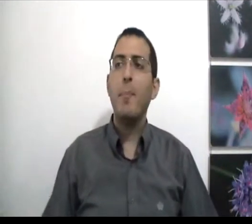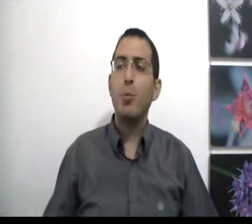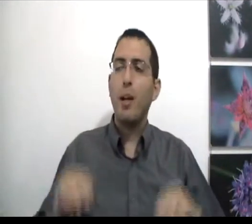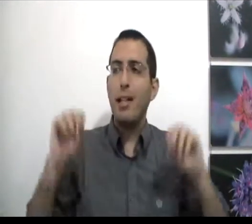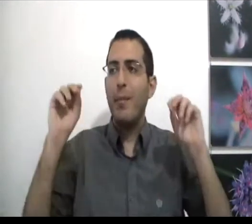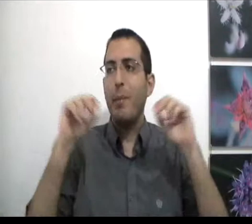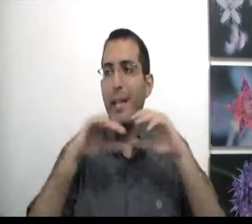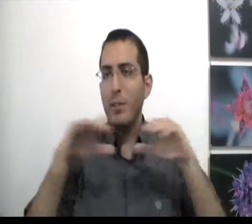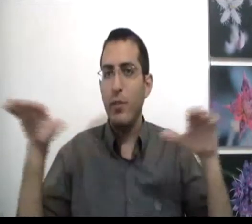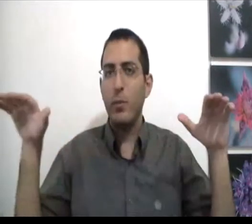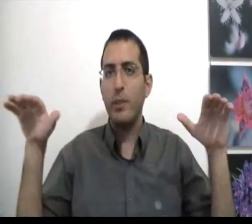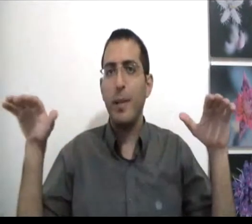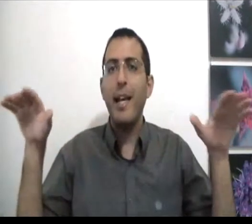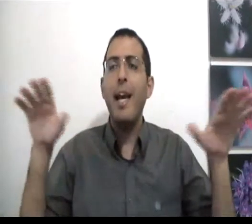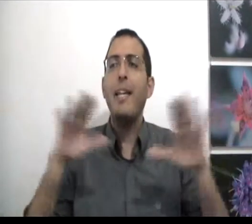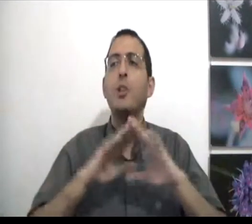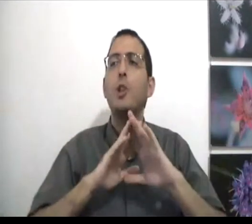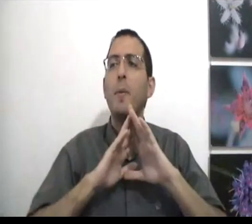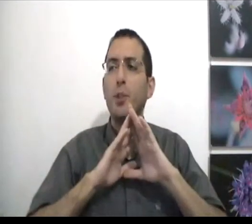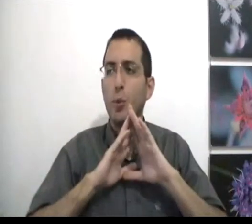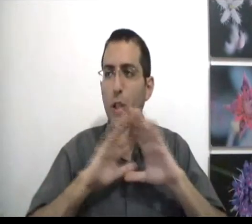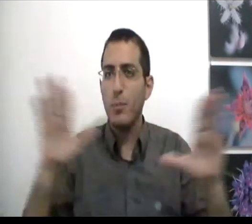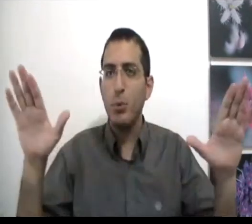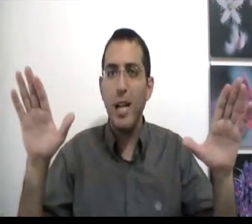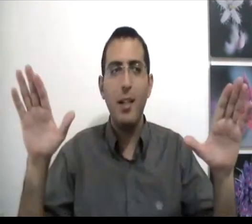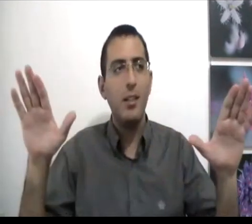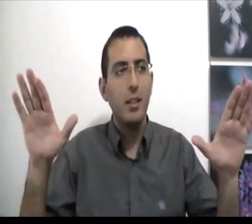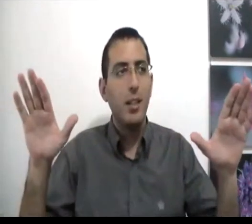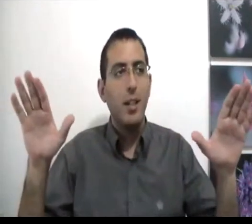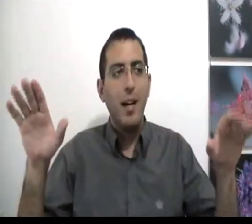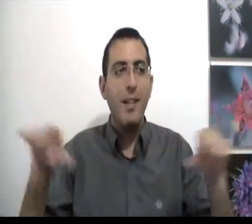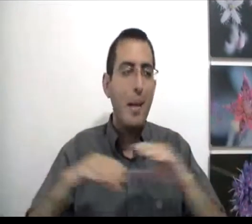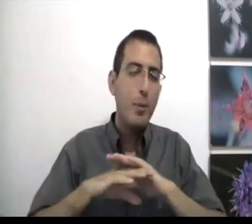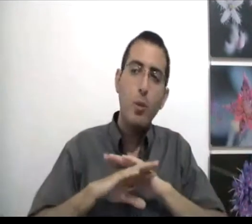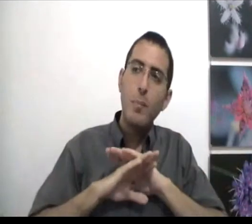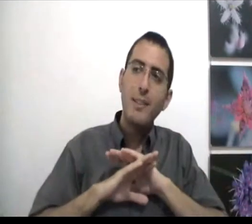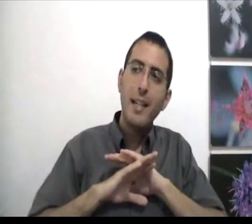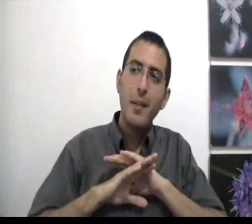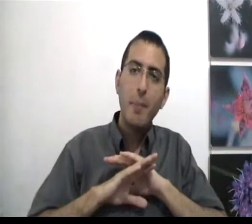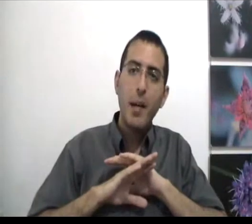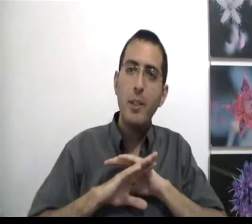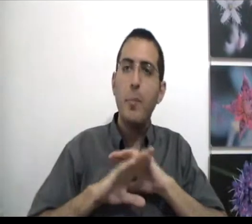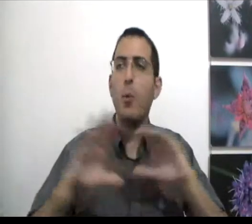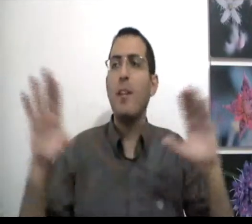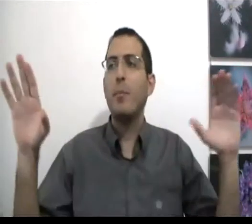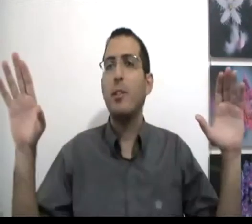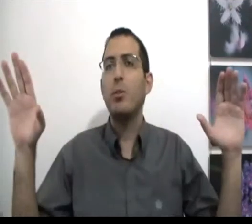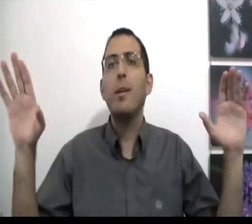בטוח לאדם באין סוף אחוזים אין שום אפשרות להיות מאושר אבל היה בטוח בזה ברמה של מחויב המציאות זאת אומרת